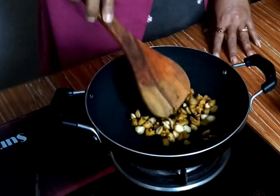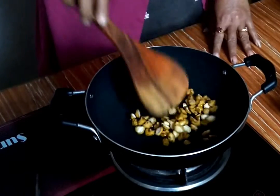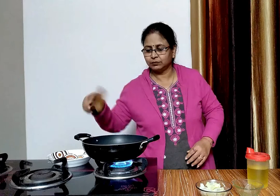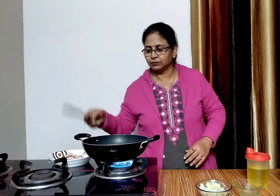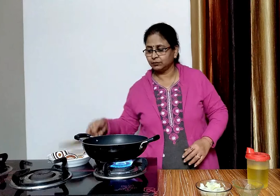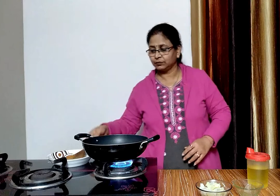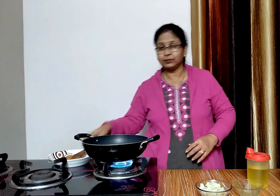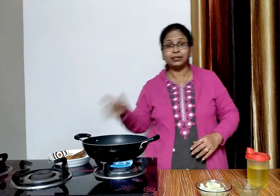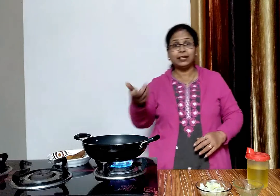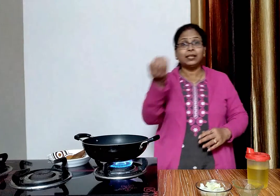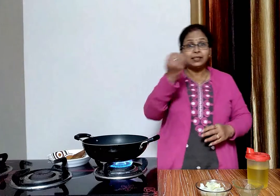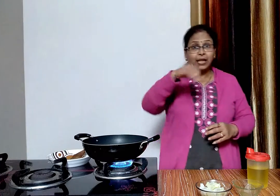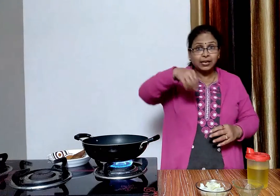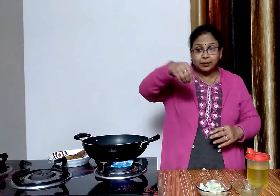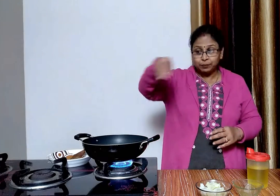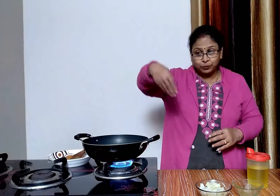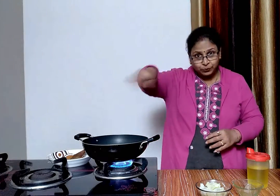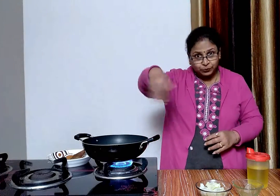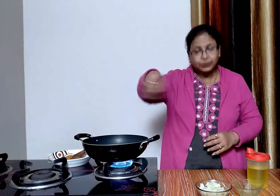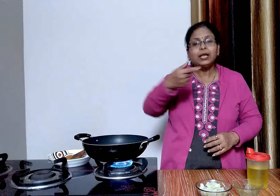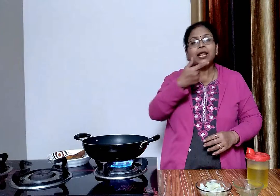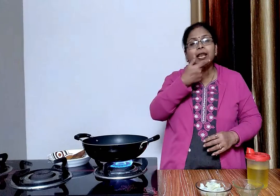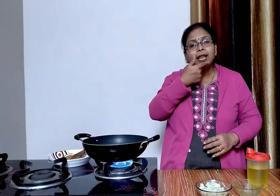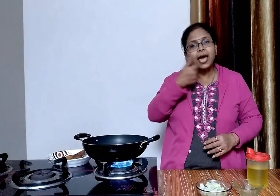मगोड़ी को गोल्डर प्राउन होने तक फ्राइ करना है